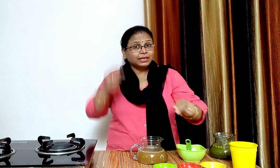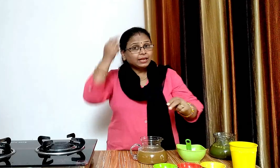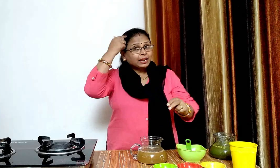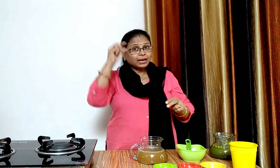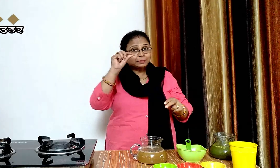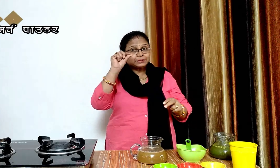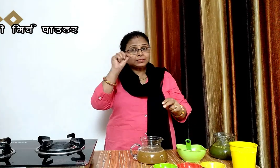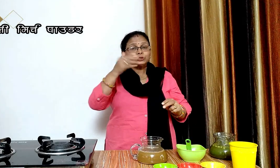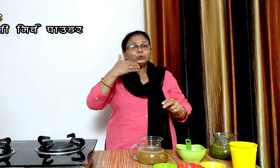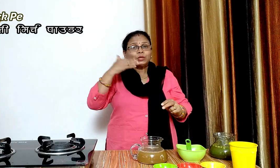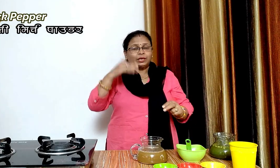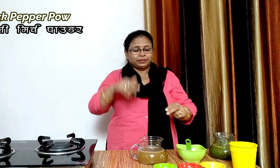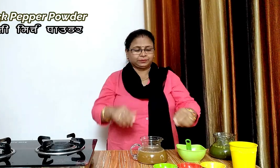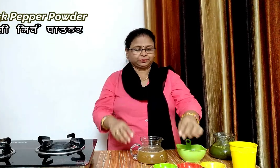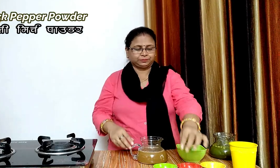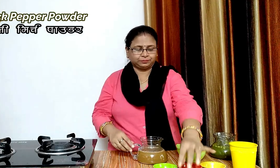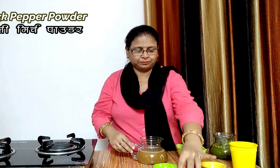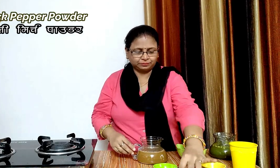एक चुथाई चमच काली मिर्ष पाउडर